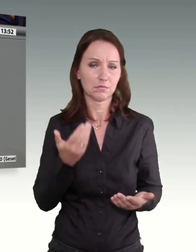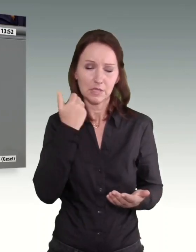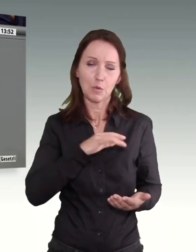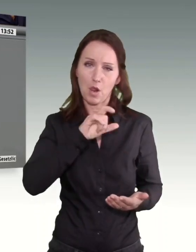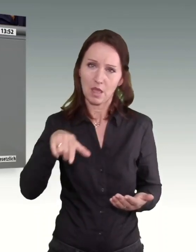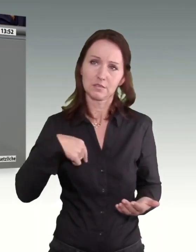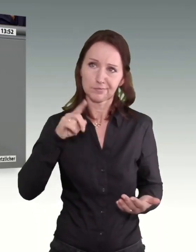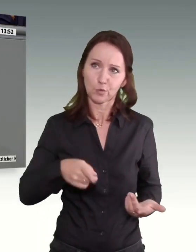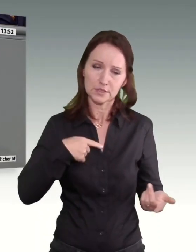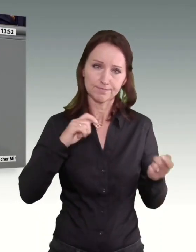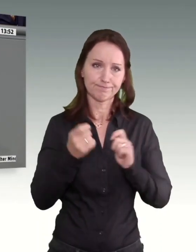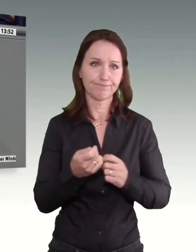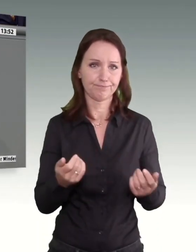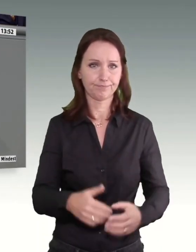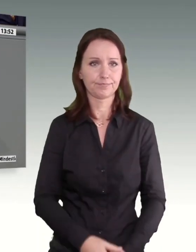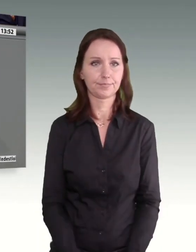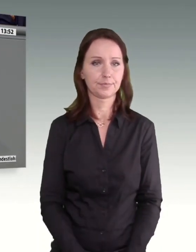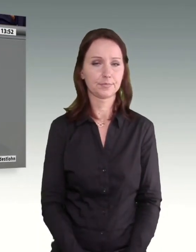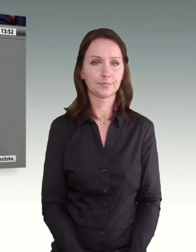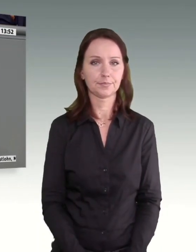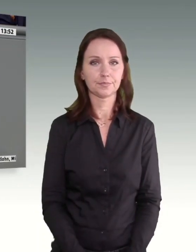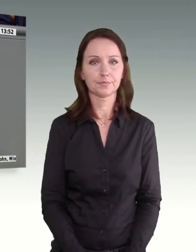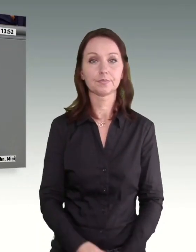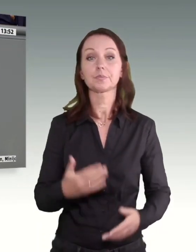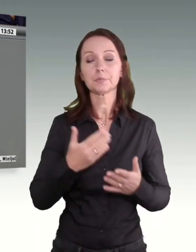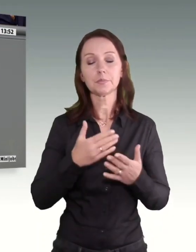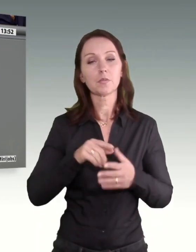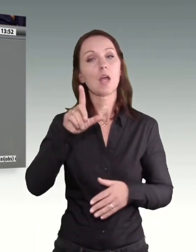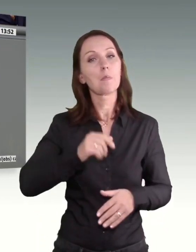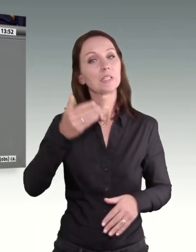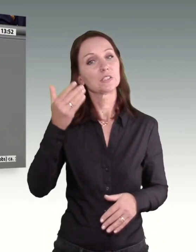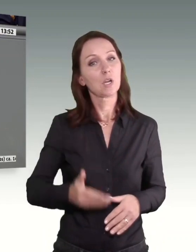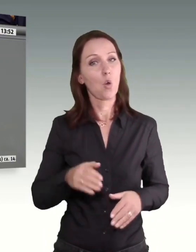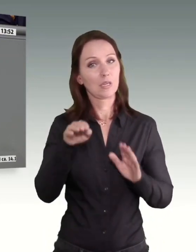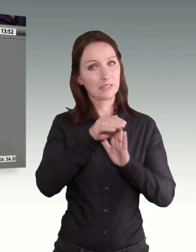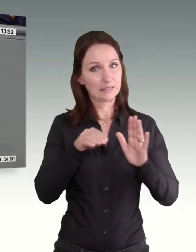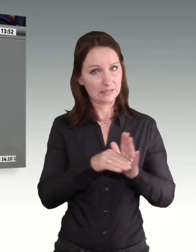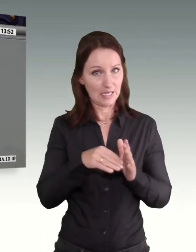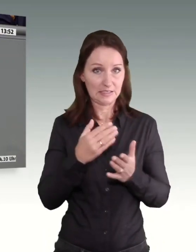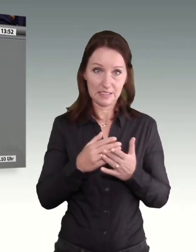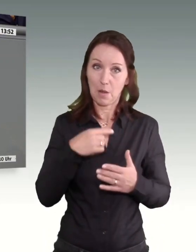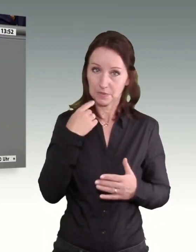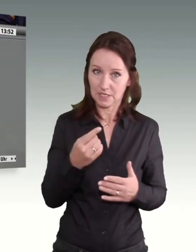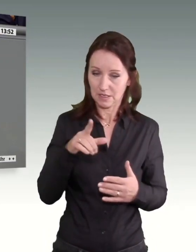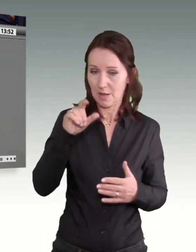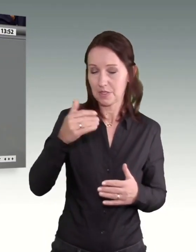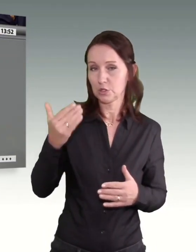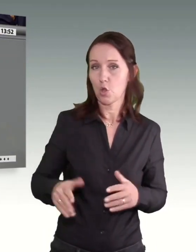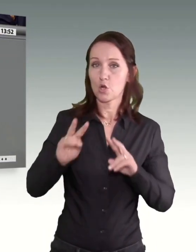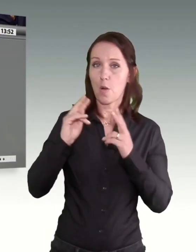Aus guten Gründen sieht das Mindestlohngesetz die Mindestlohnkommission vor, die